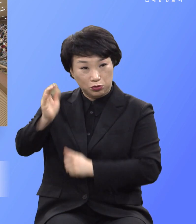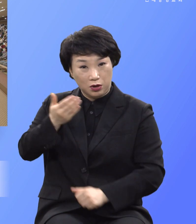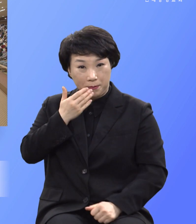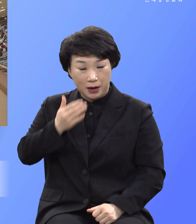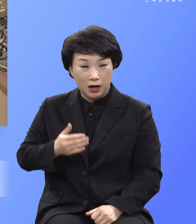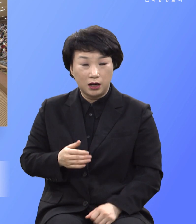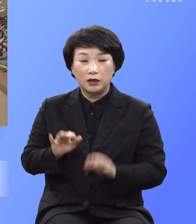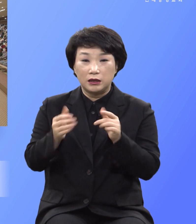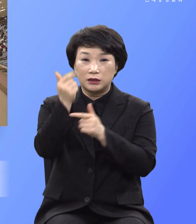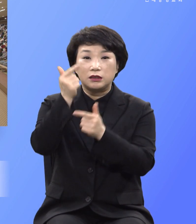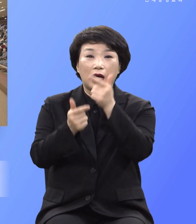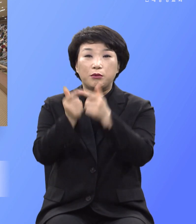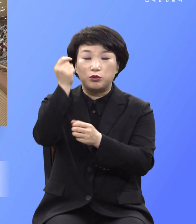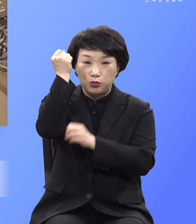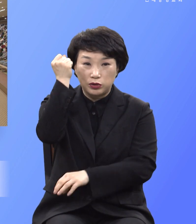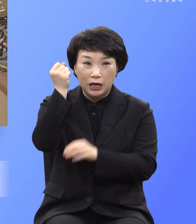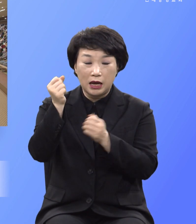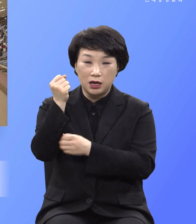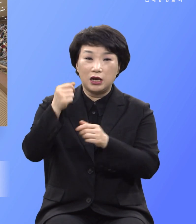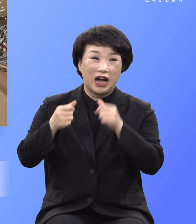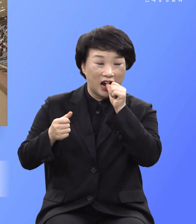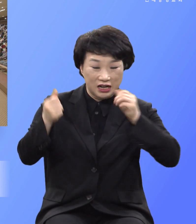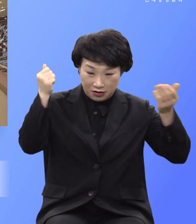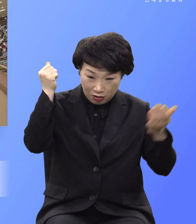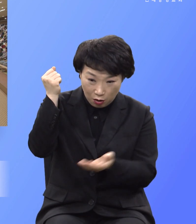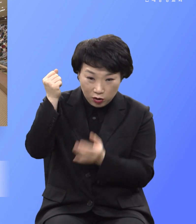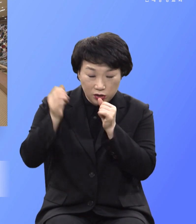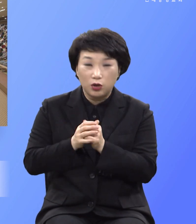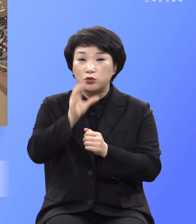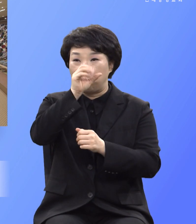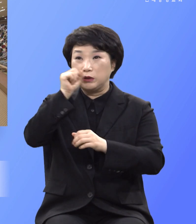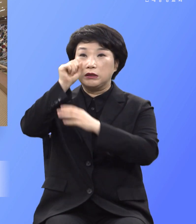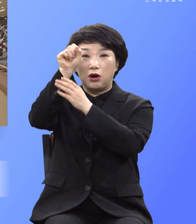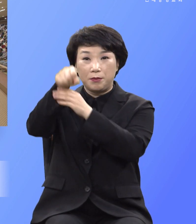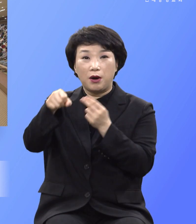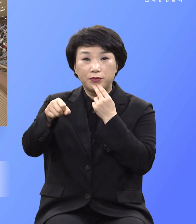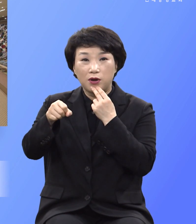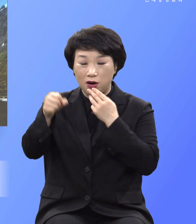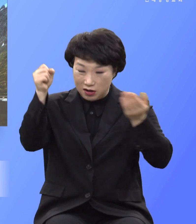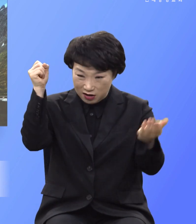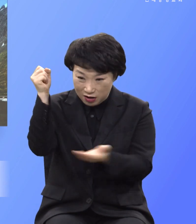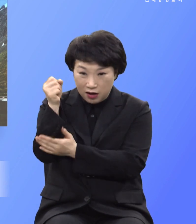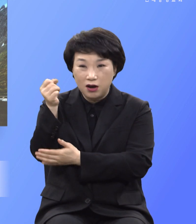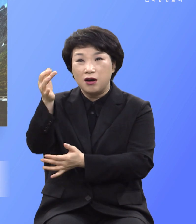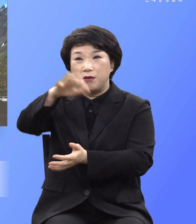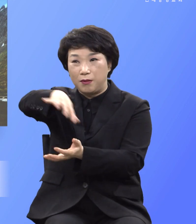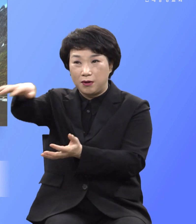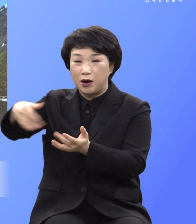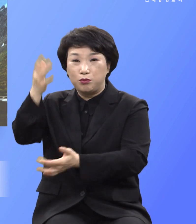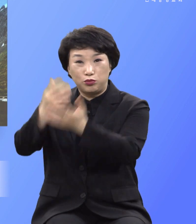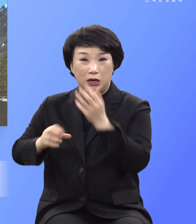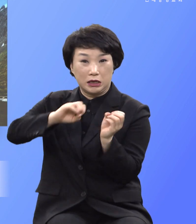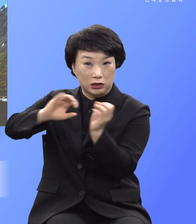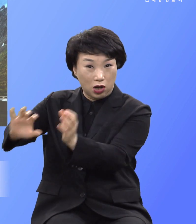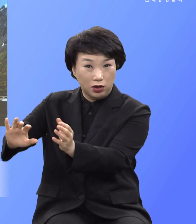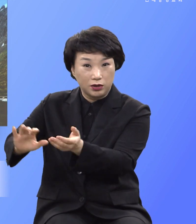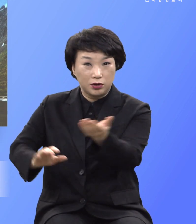좋은 열매 맺지 아니하는 나무마다 찍어 불에 던지우리라 자 회개에 합당한 열매를